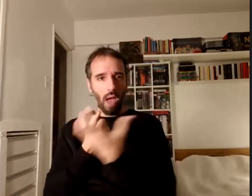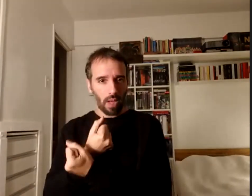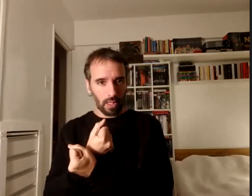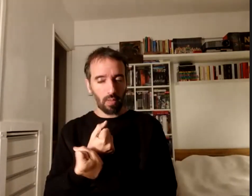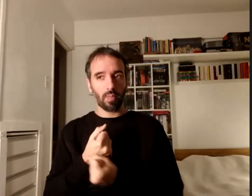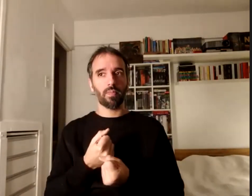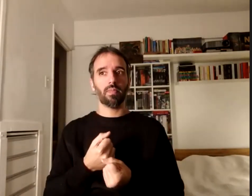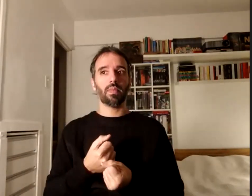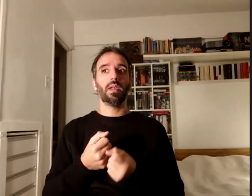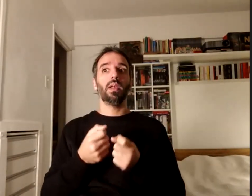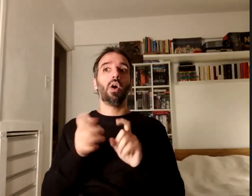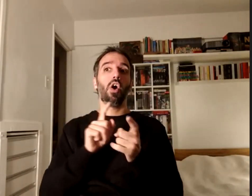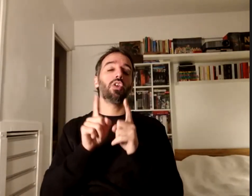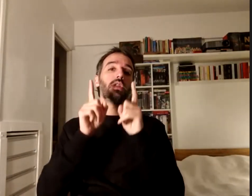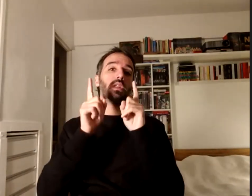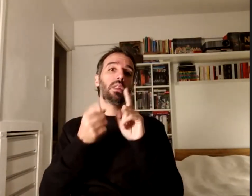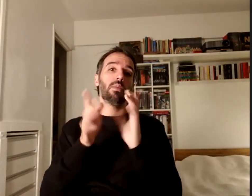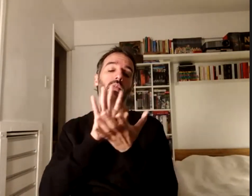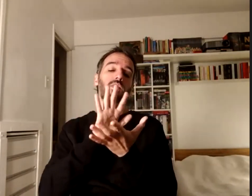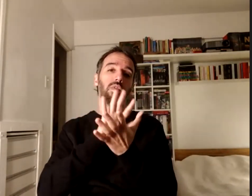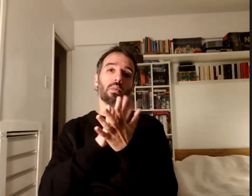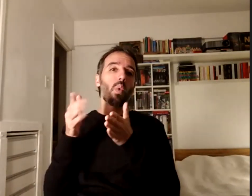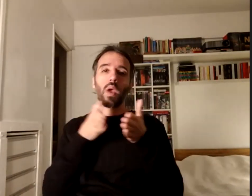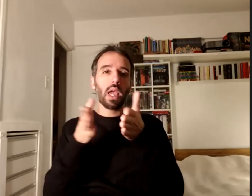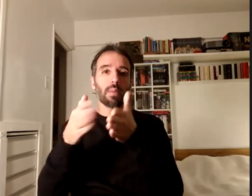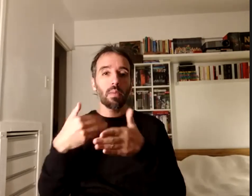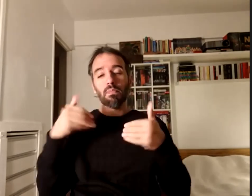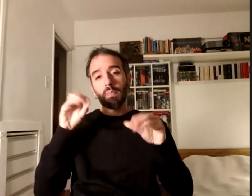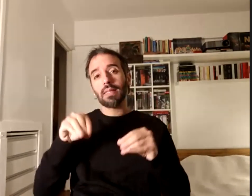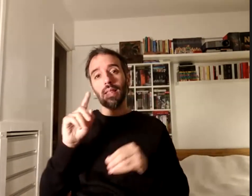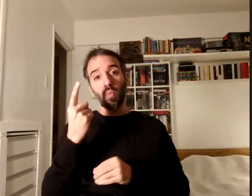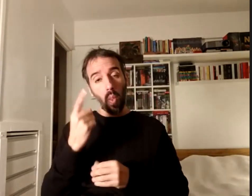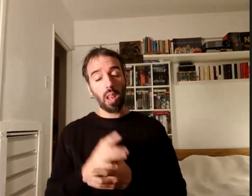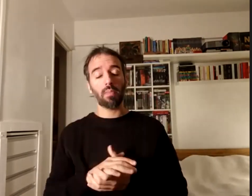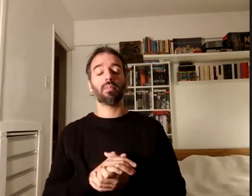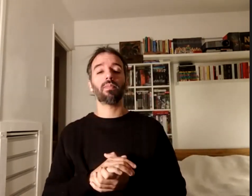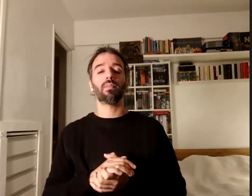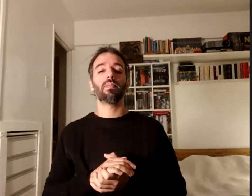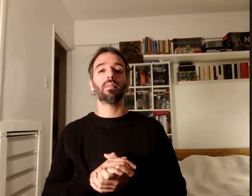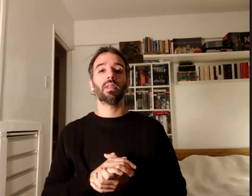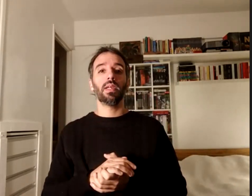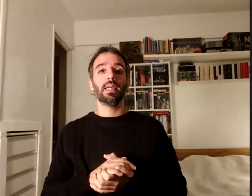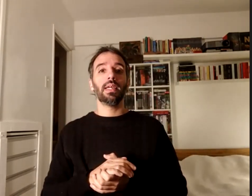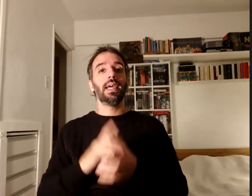también desde un camino más individual sino que y que como también decía Alejandra